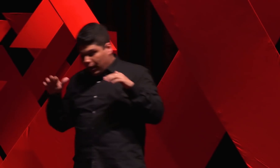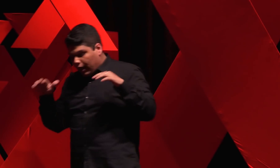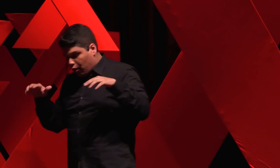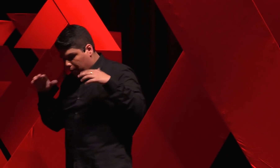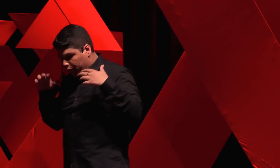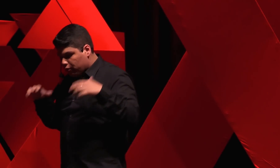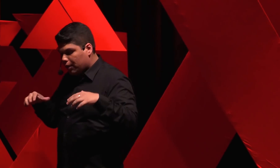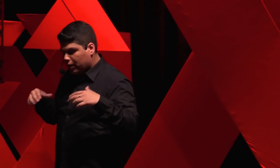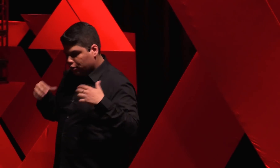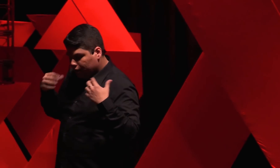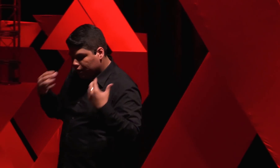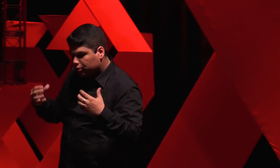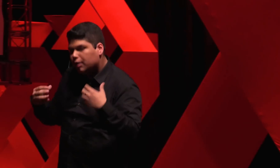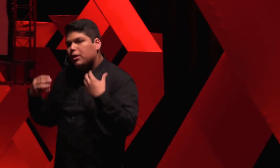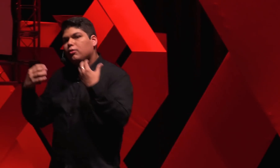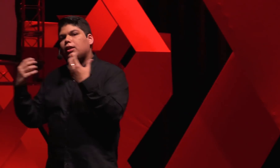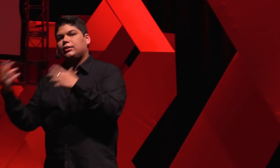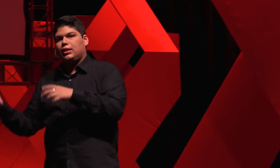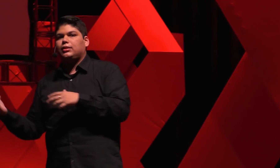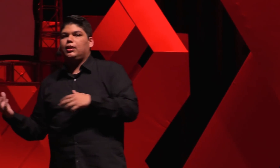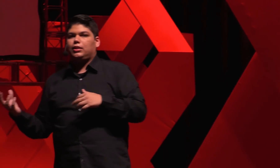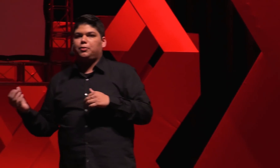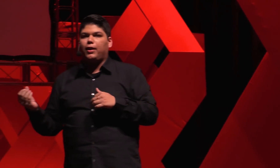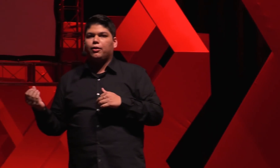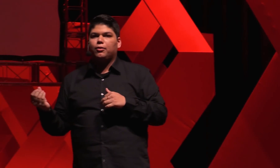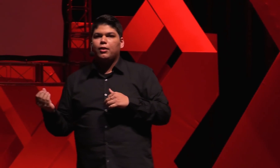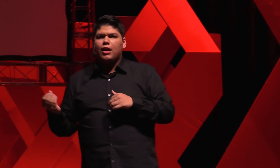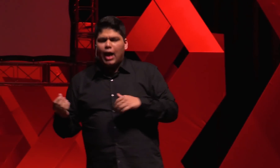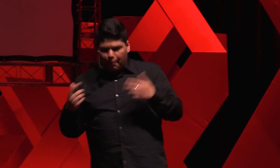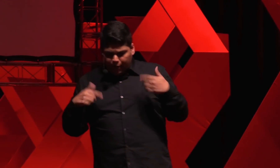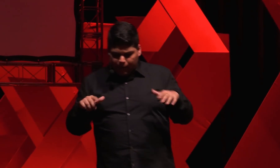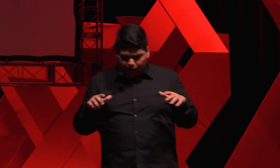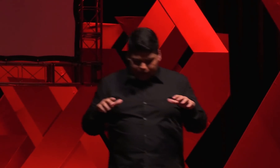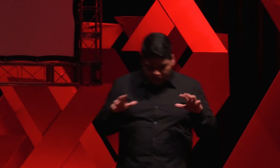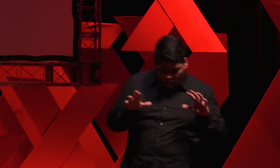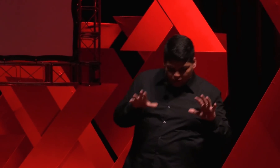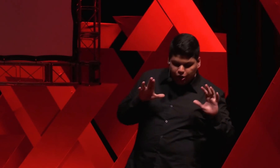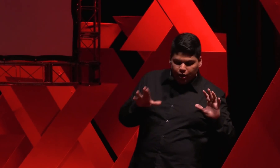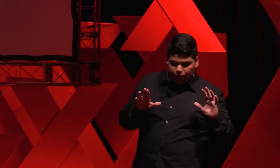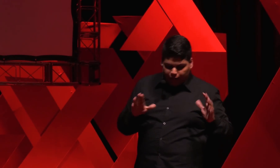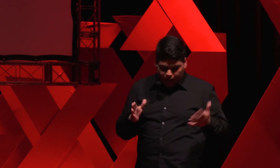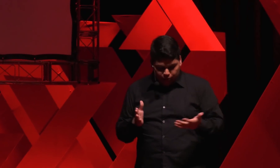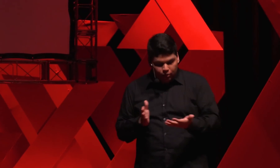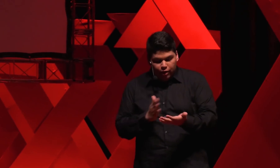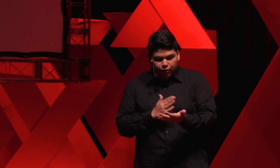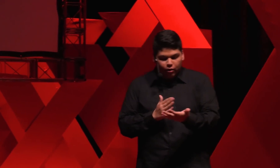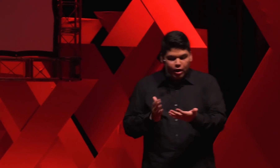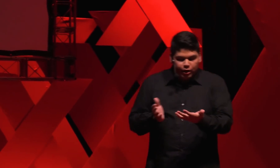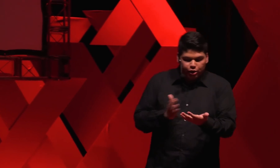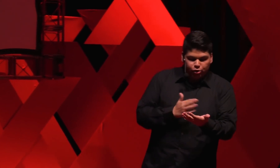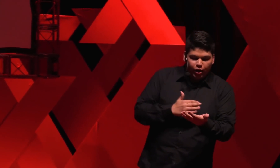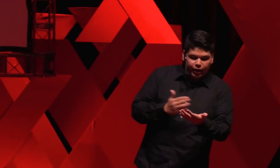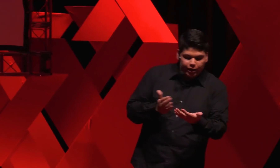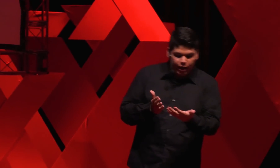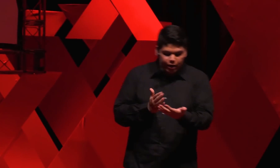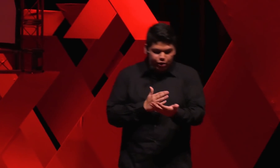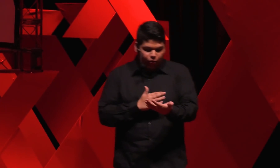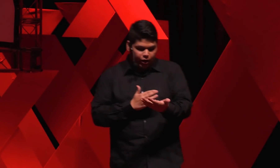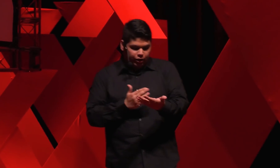marcaram profundamente o início da minha adolescência nesse aspecto. A primeira, se deu no dia em que eu estava lendo um livro de história das religiões